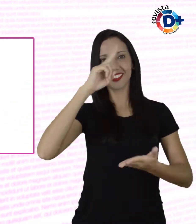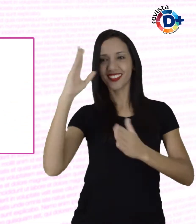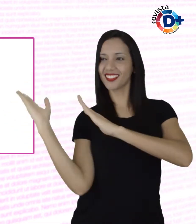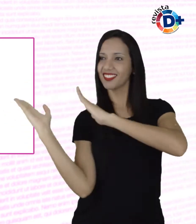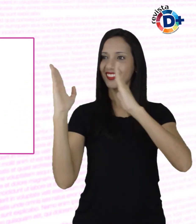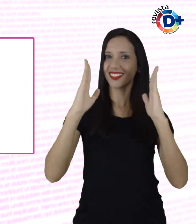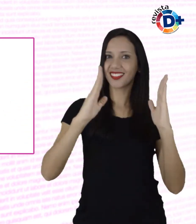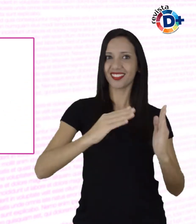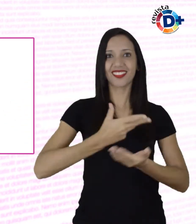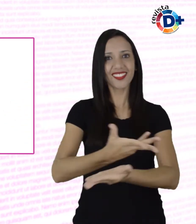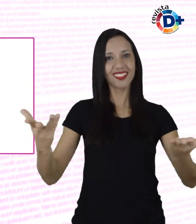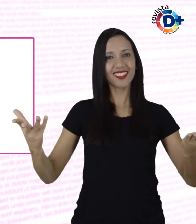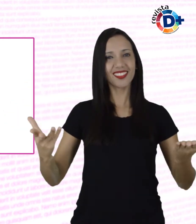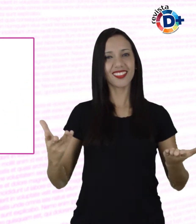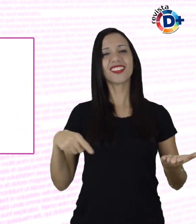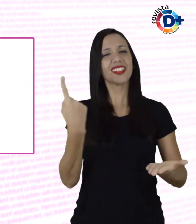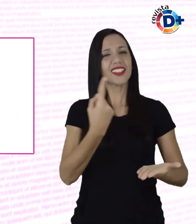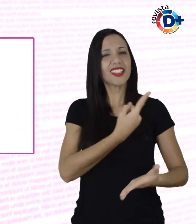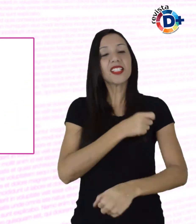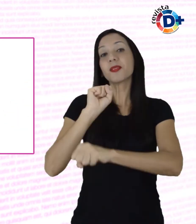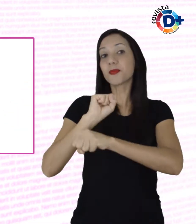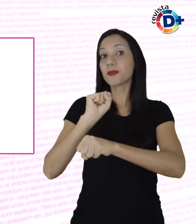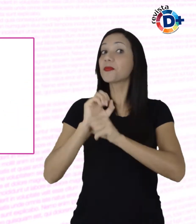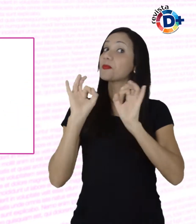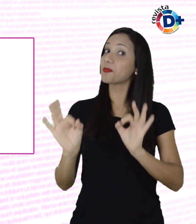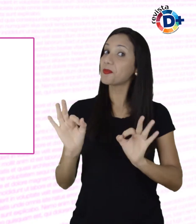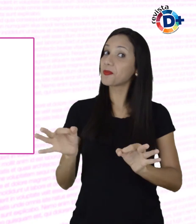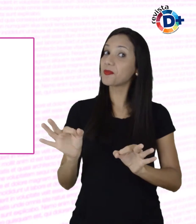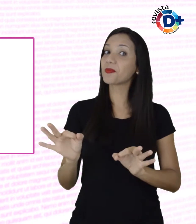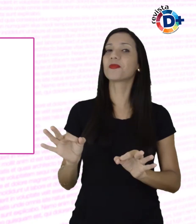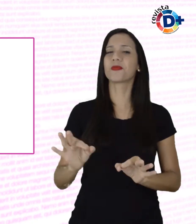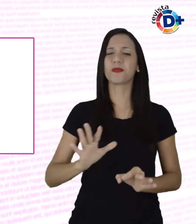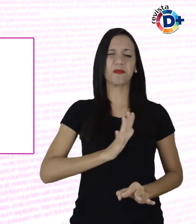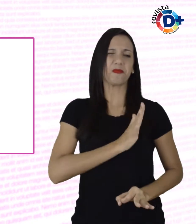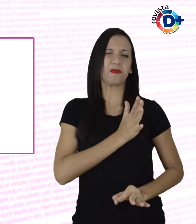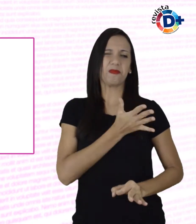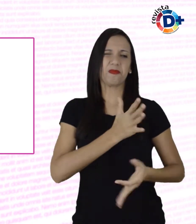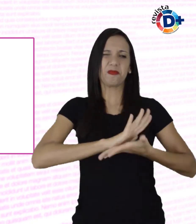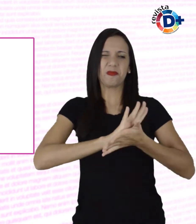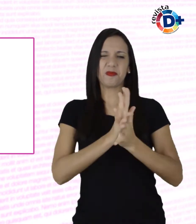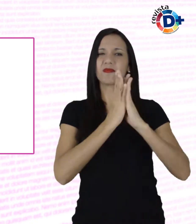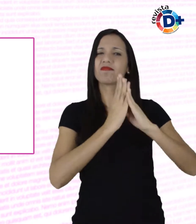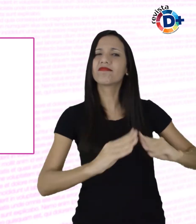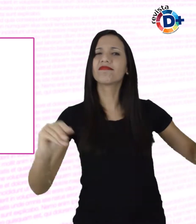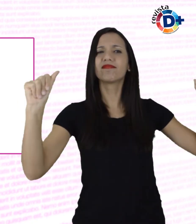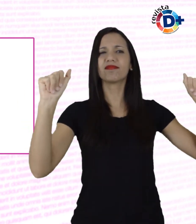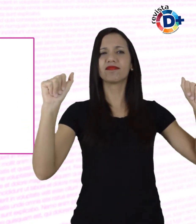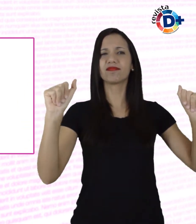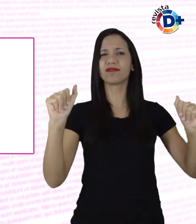esperamos sinceramente esmaecer o preconceito, a ignorância e o desconhecimento.